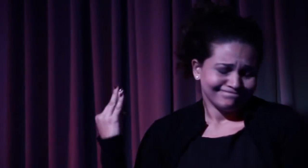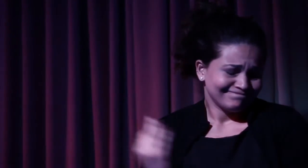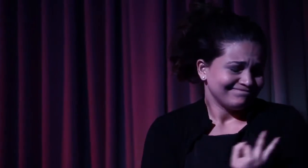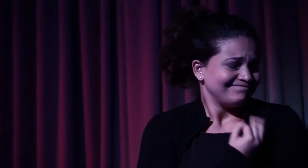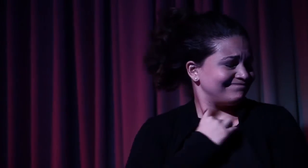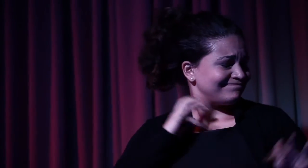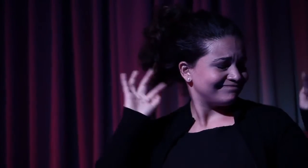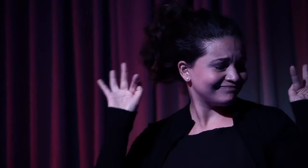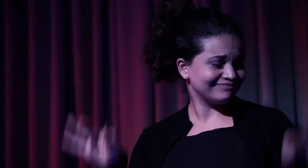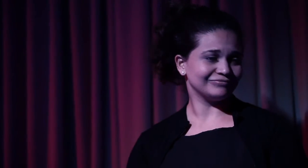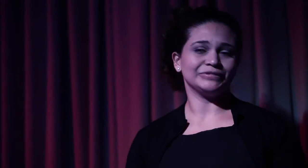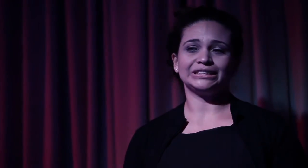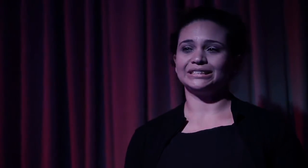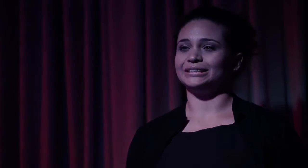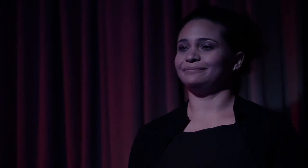sei que a